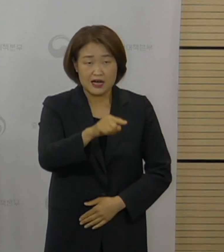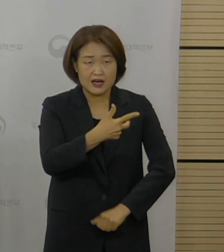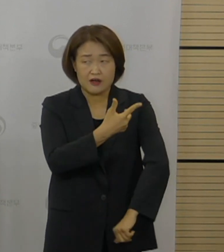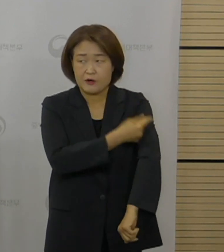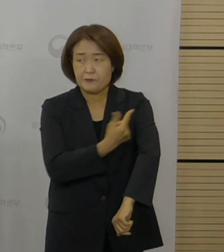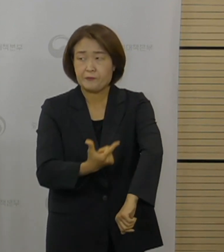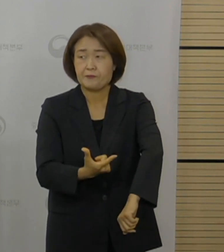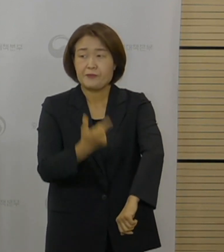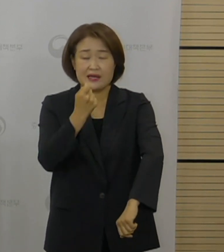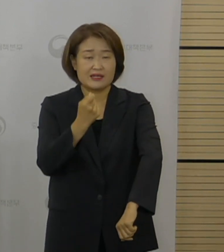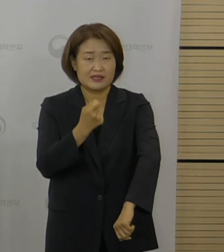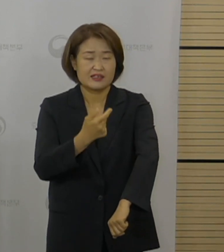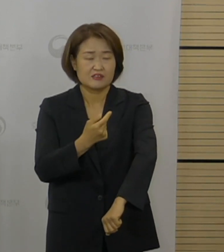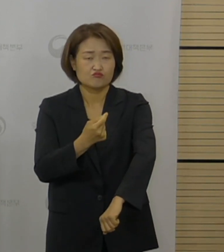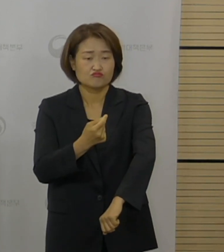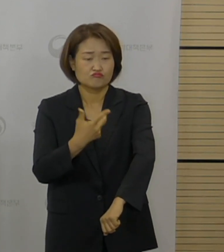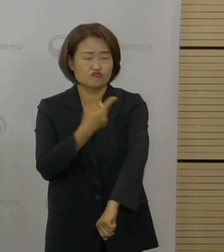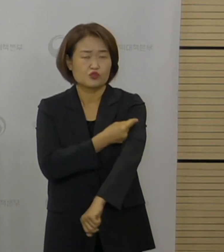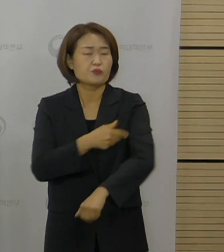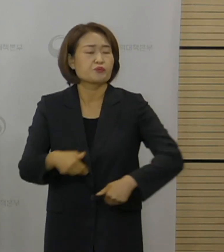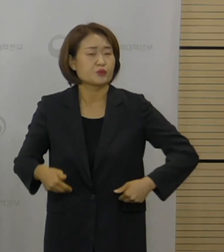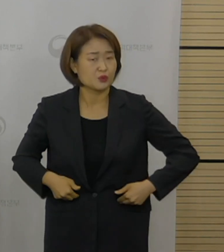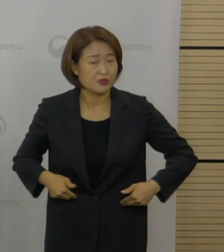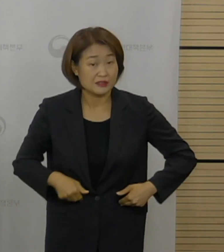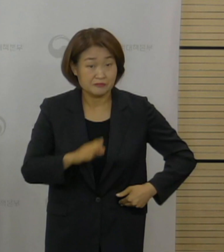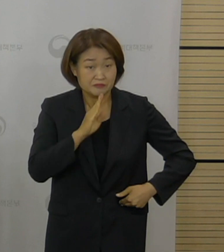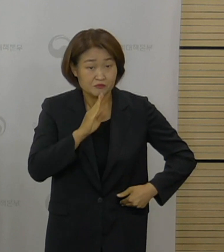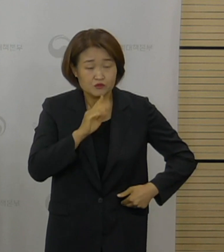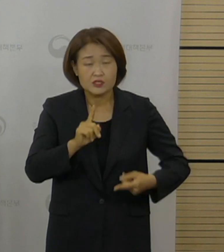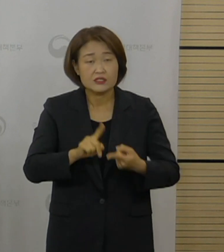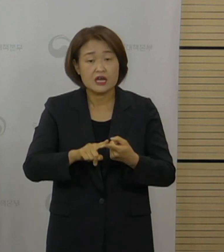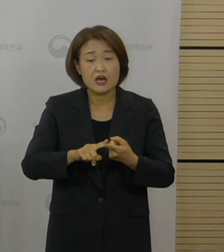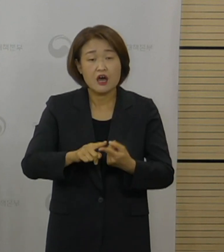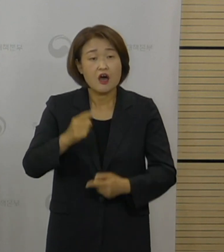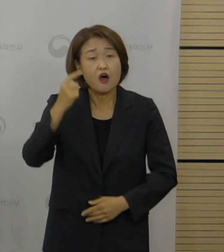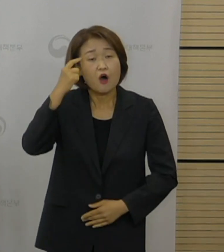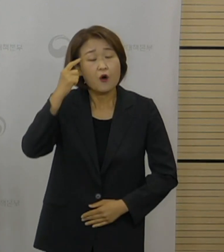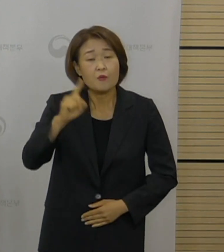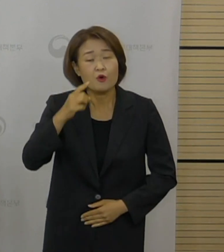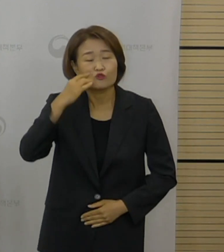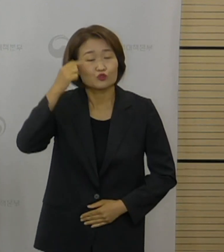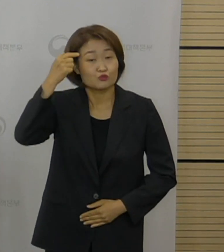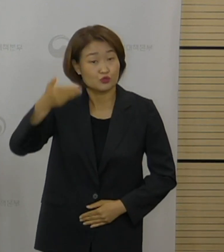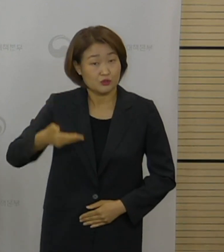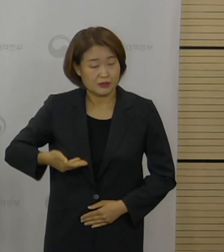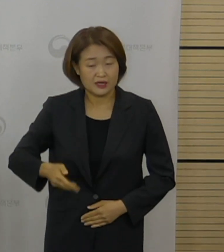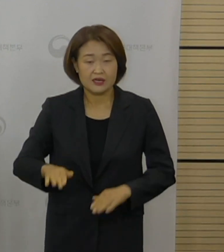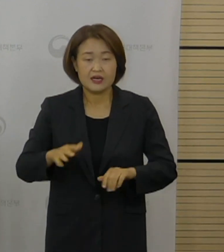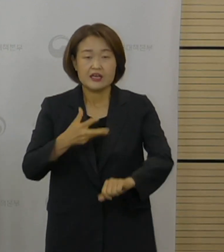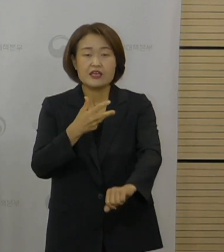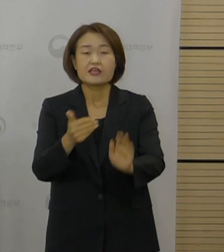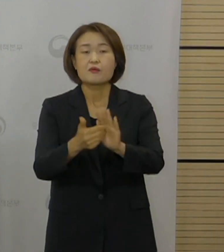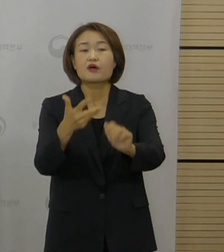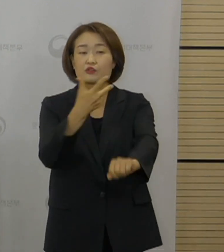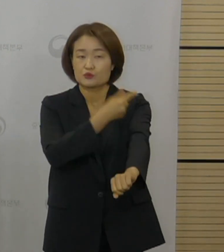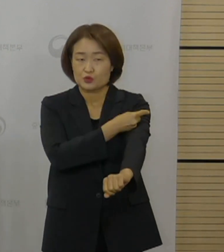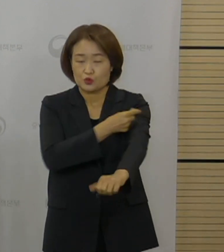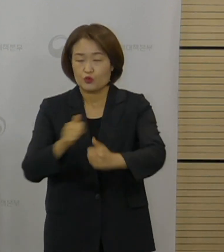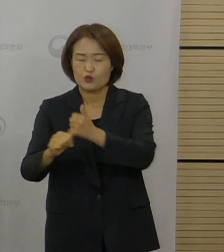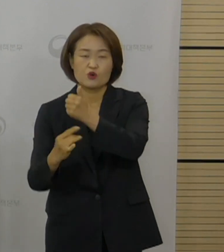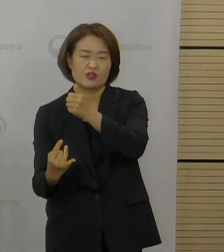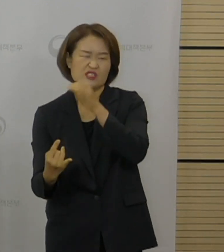지적이 있는데 이에 대해서는 어떤 입장인지 질문 주셨습니다. 현재는 예방접종전문위원회 권고에 따라서